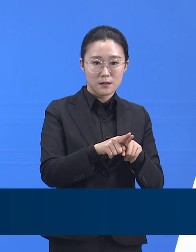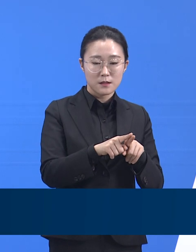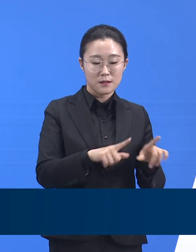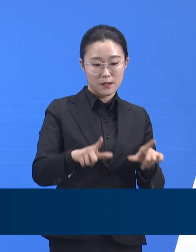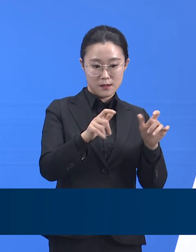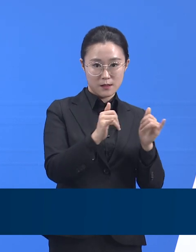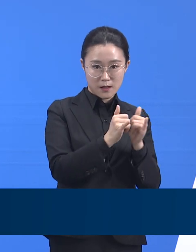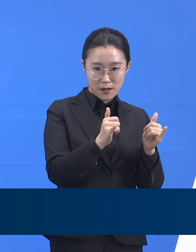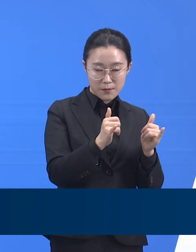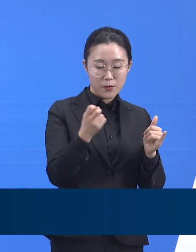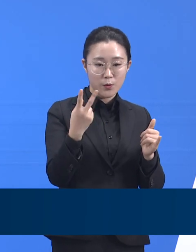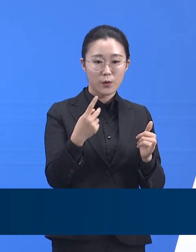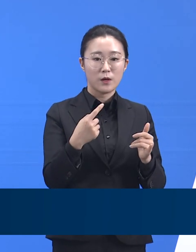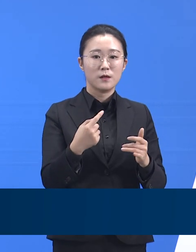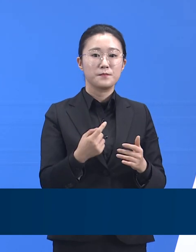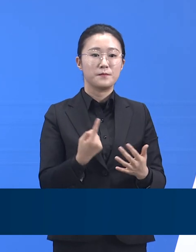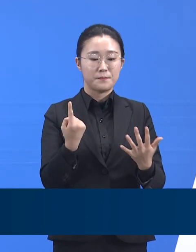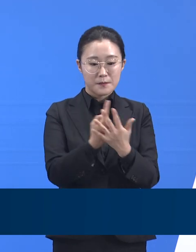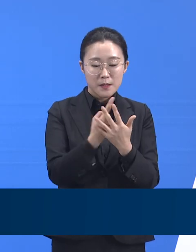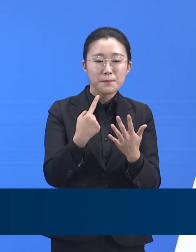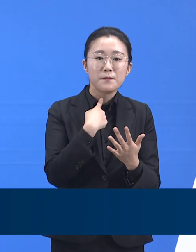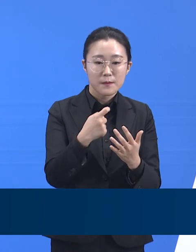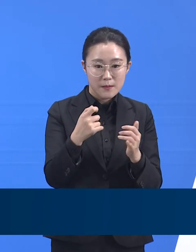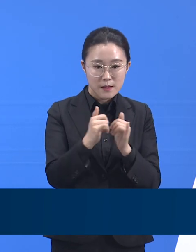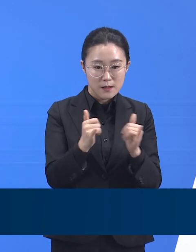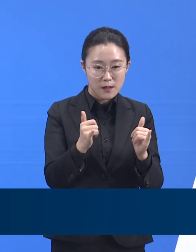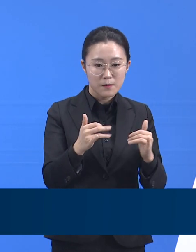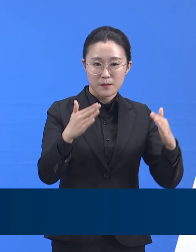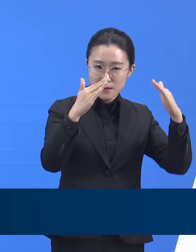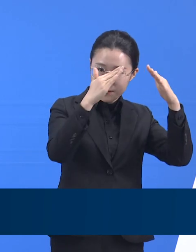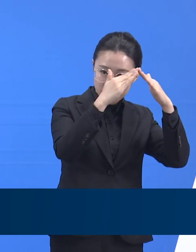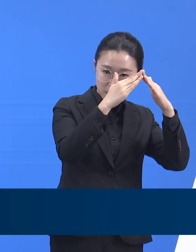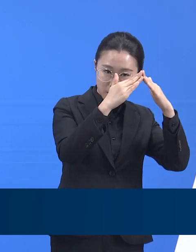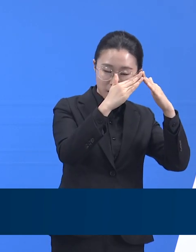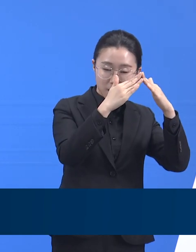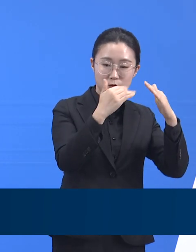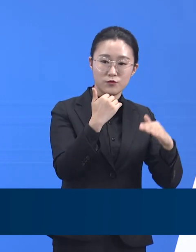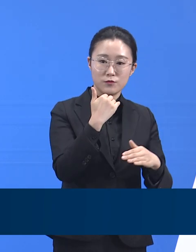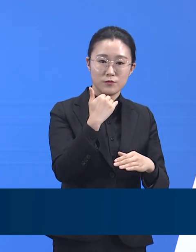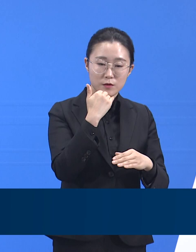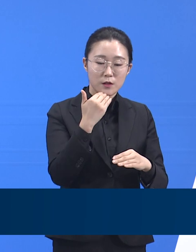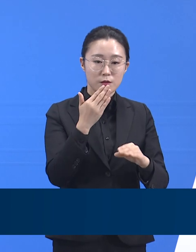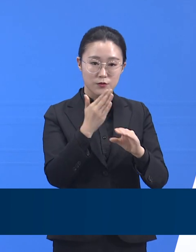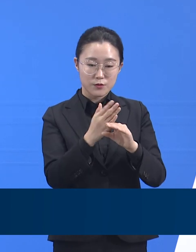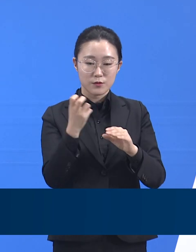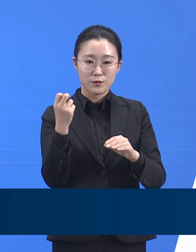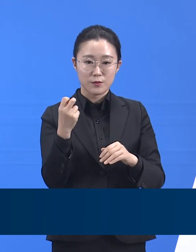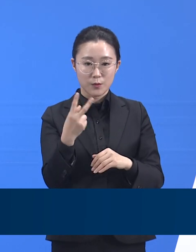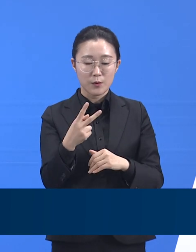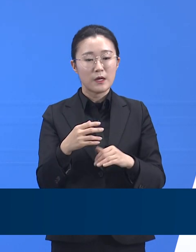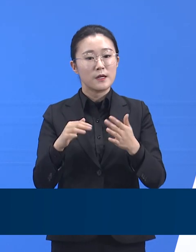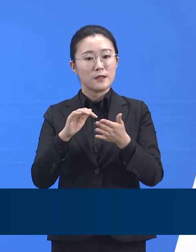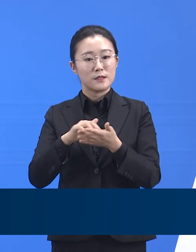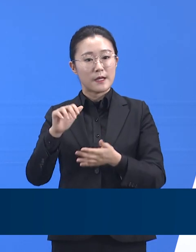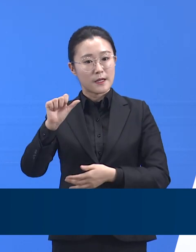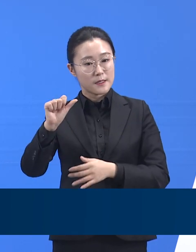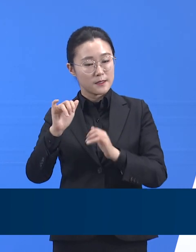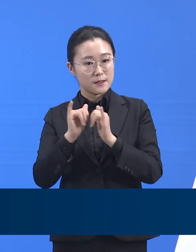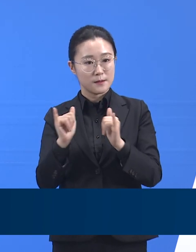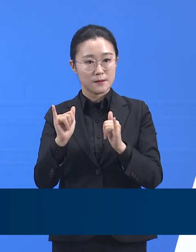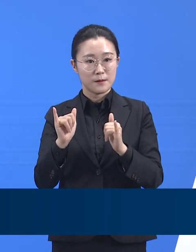67명은 자가격리 조치를 그리고 5명은 능동감시 중입니다. 해당 보호센터는